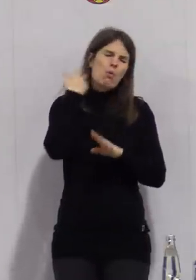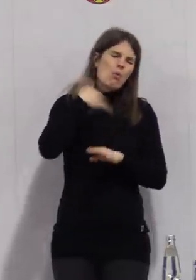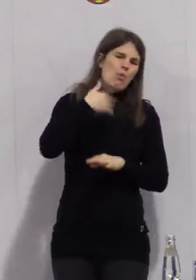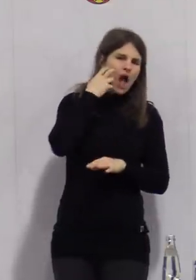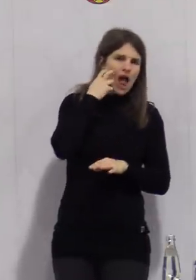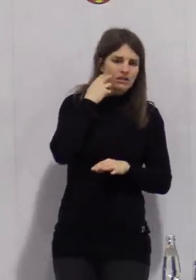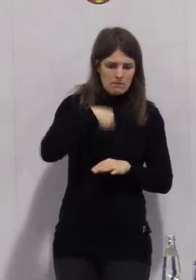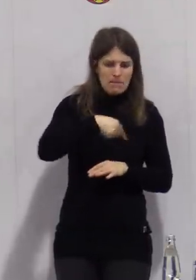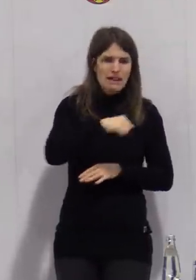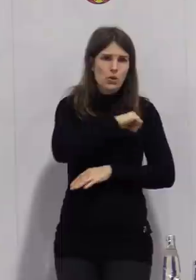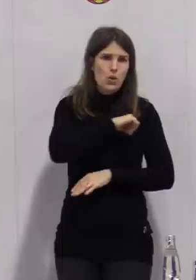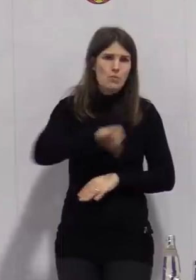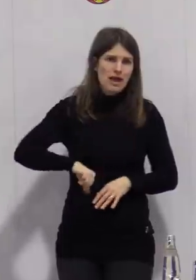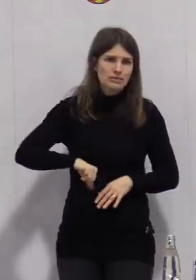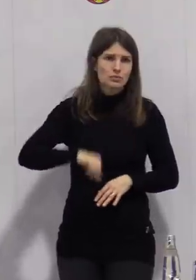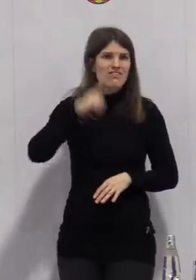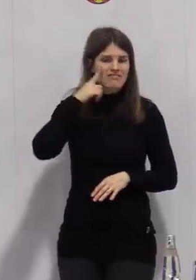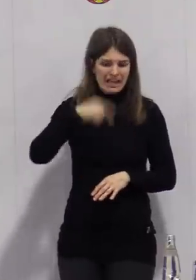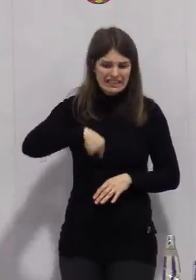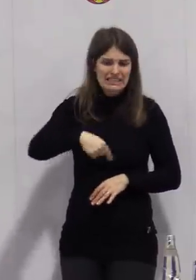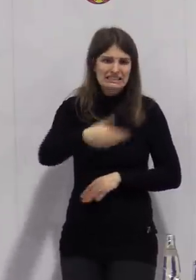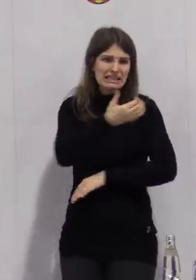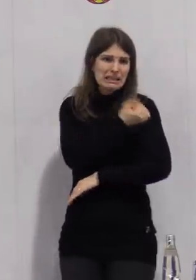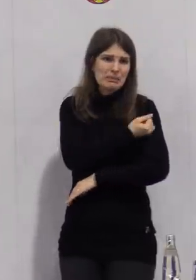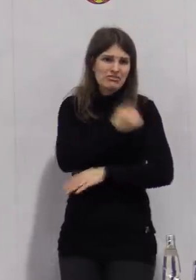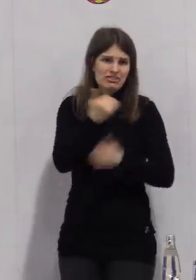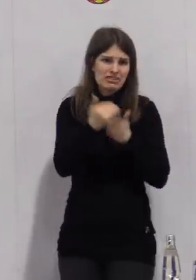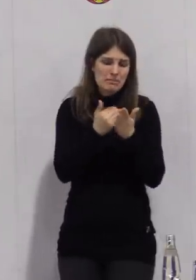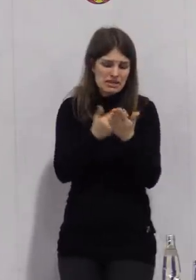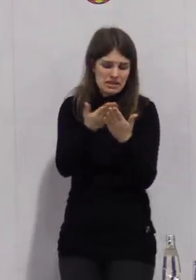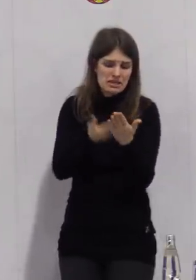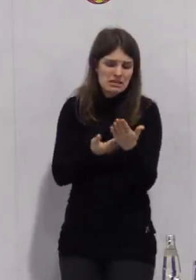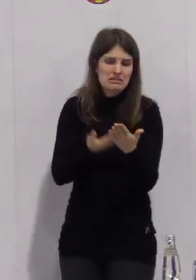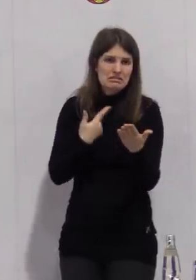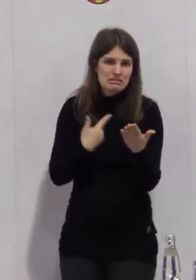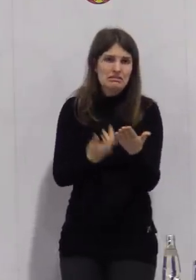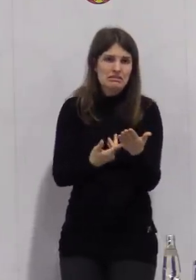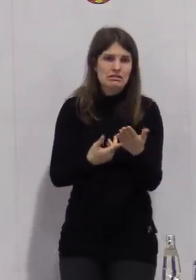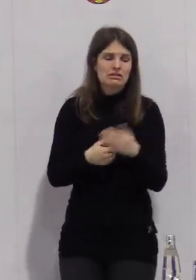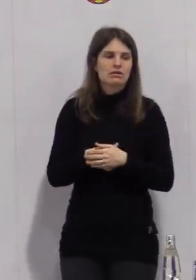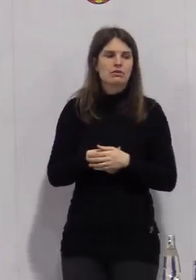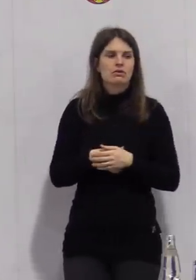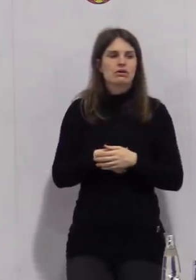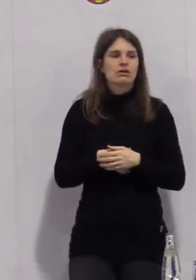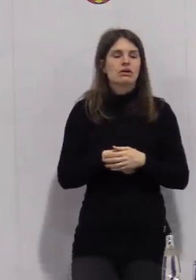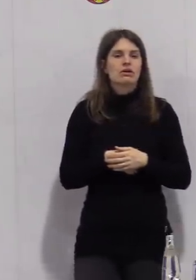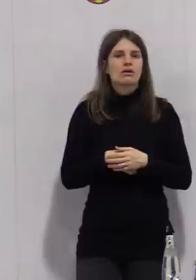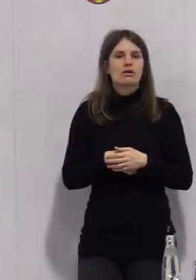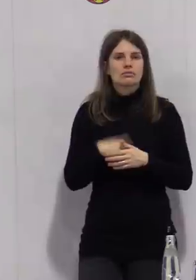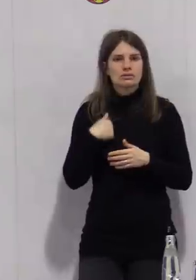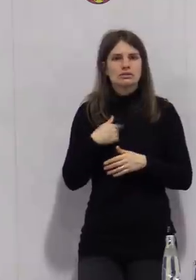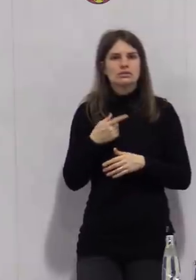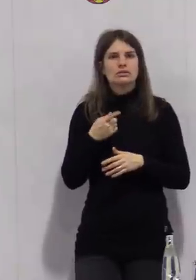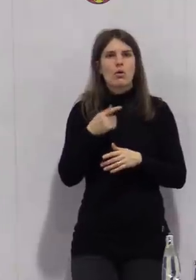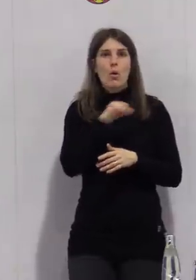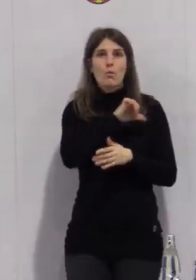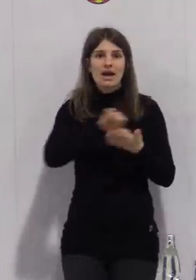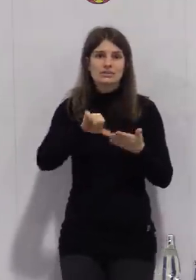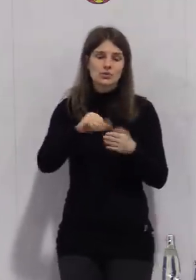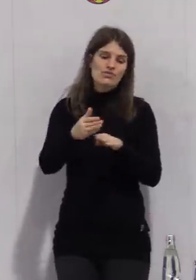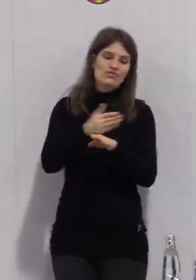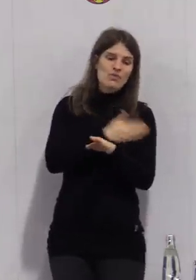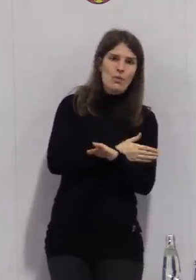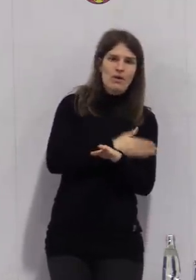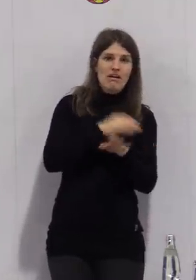Wir wissen, dann und dann ist jetzt der Impftermin oder ich erläutere es, der Impftermin ist dann und dann bei Ihnen. Die Operation ist schon vorher,